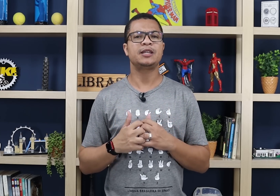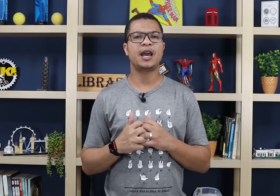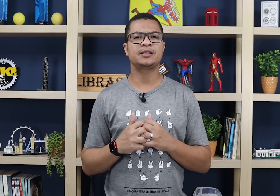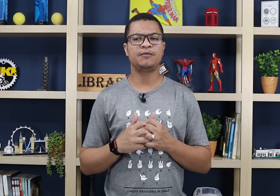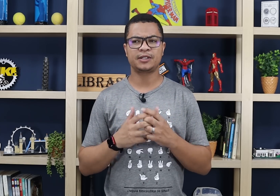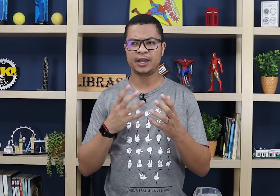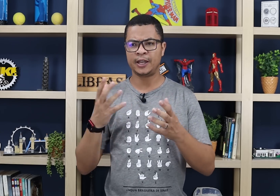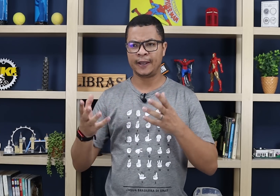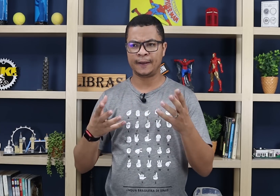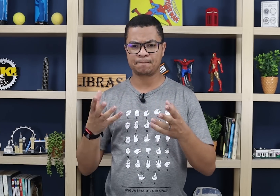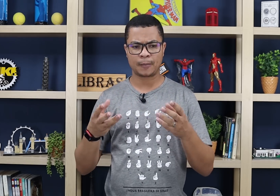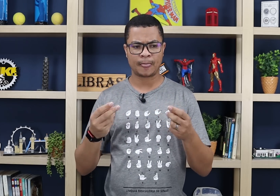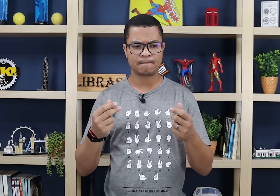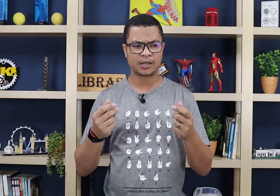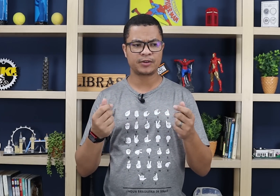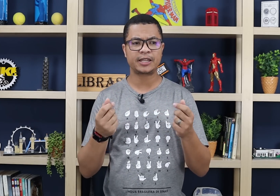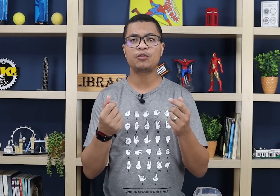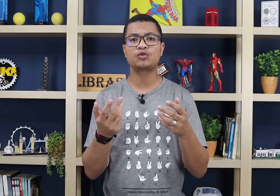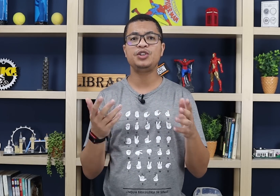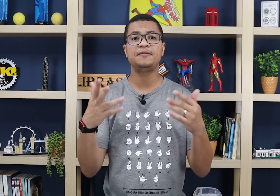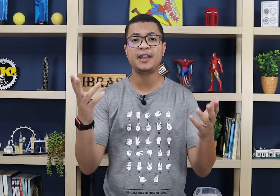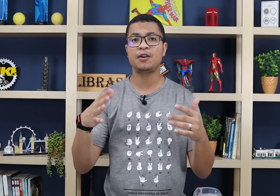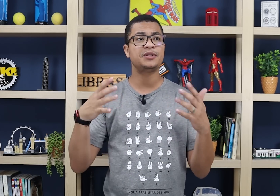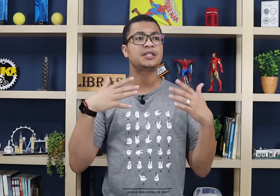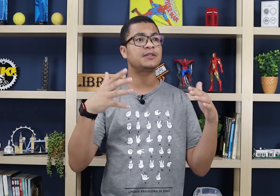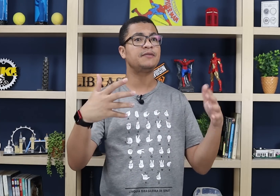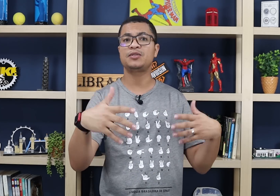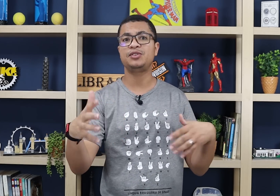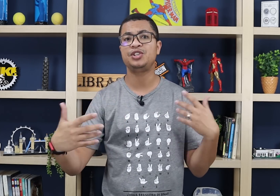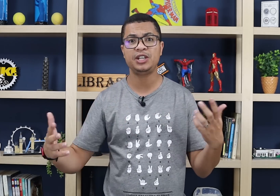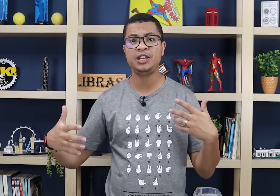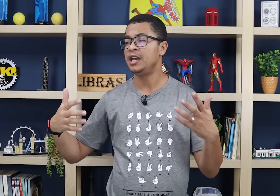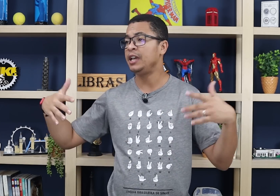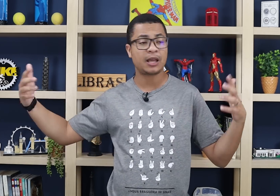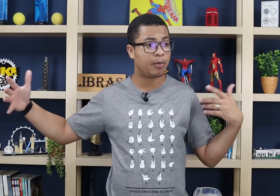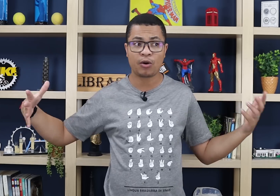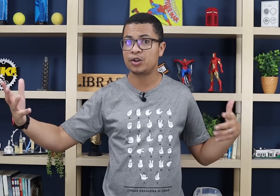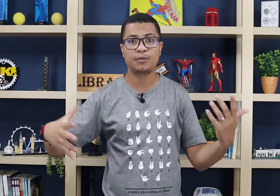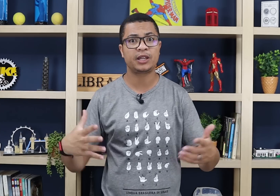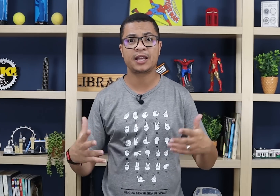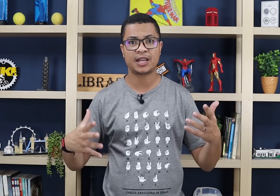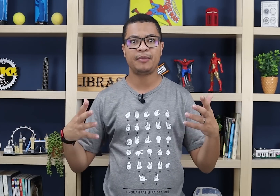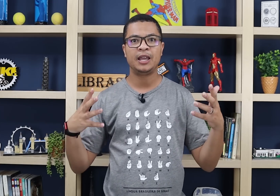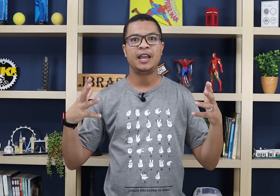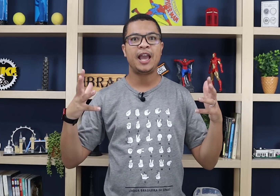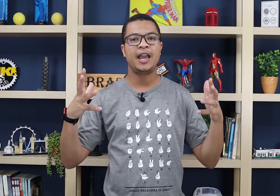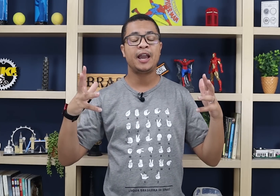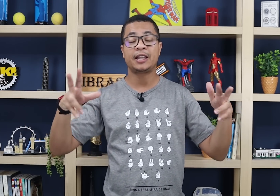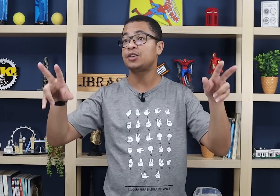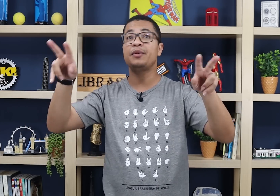Sinais que você... que você tem costume de ver, coisas que você vê no seu dia a dia, que tá próximo, que tá, sabe? Que tá na sua